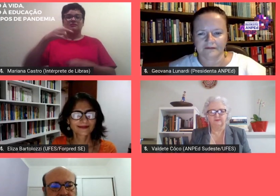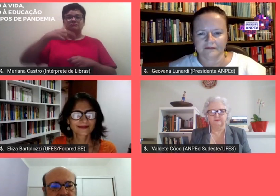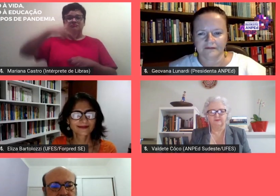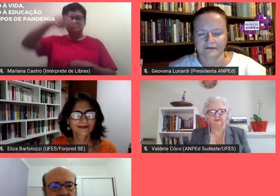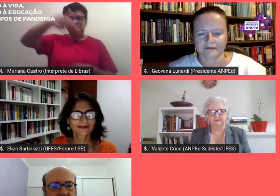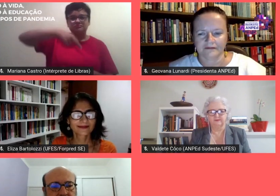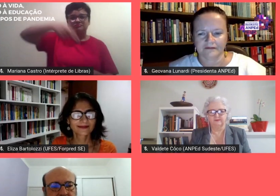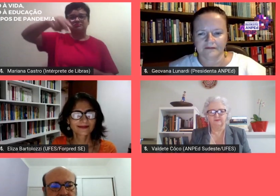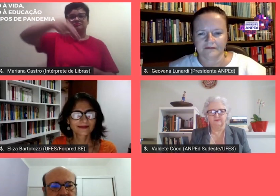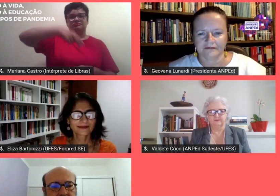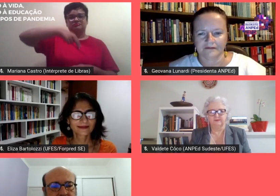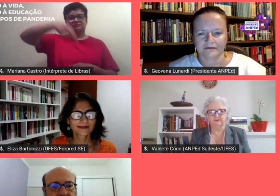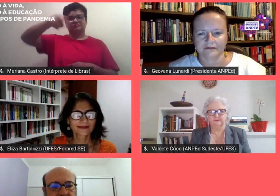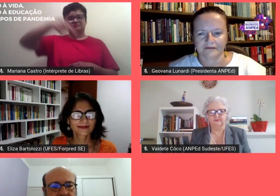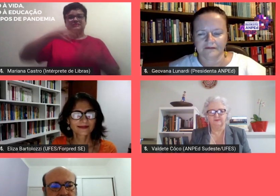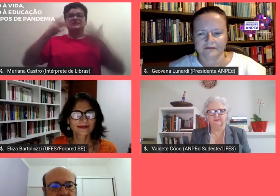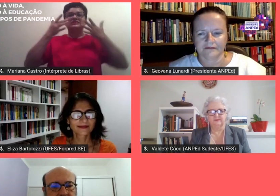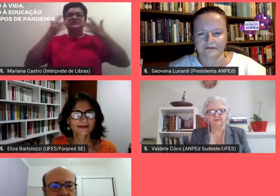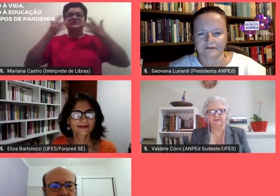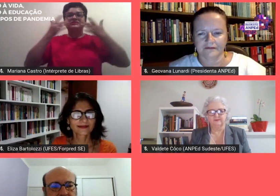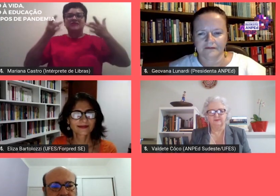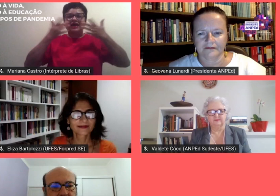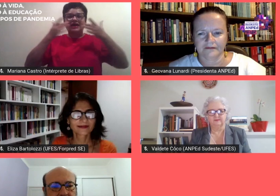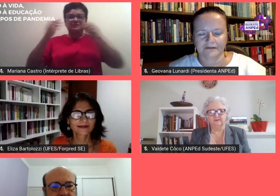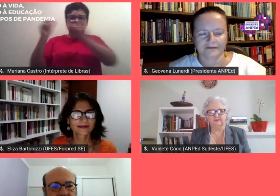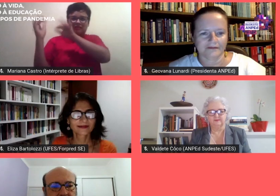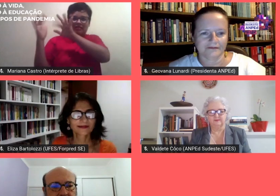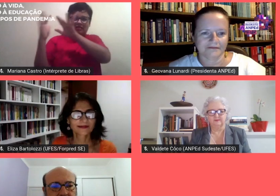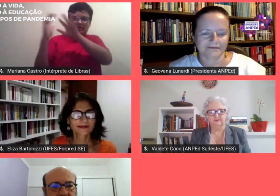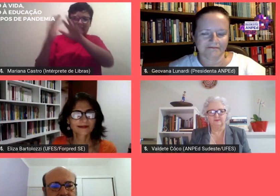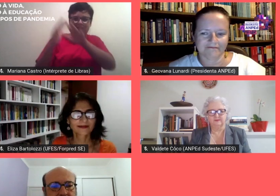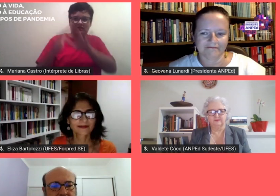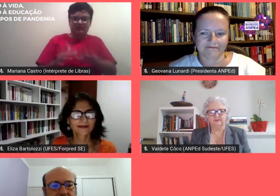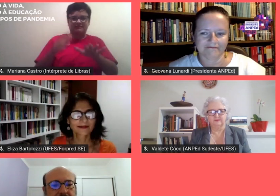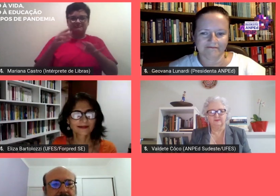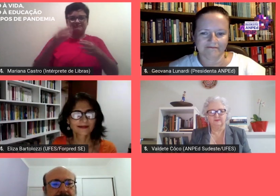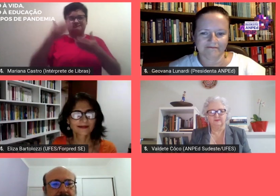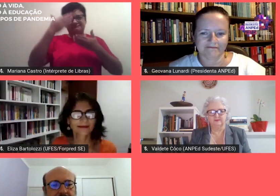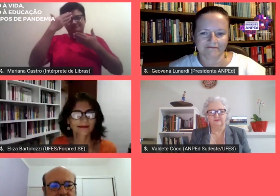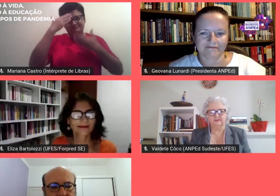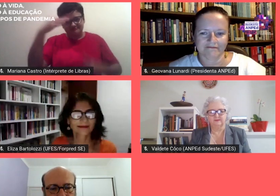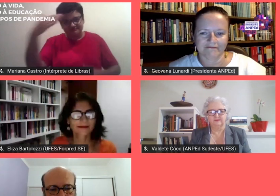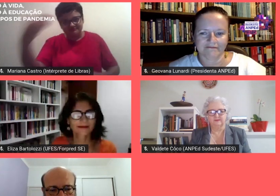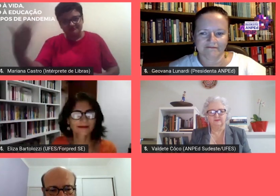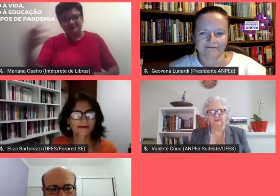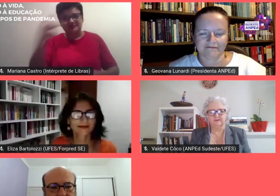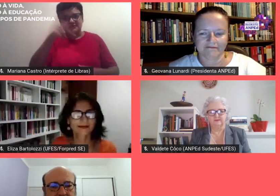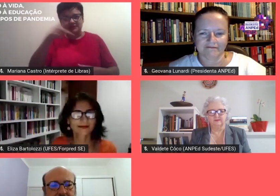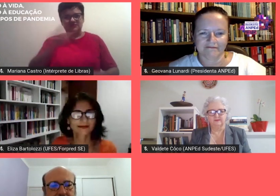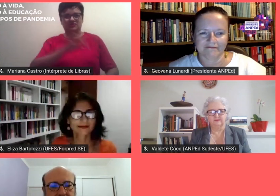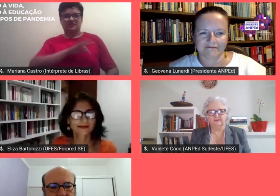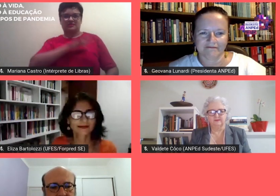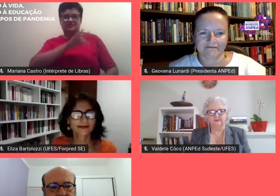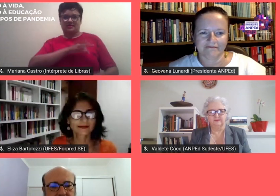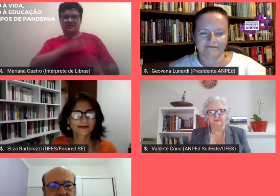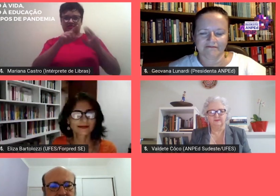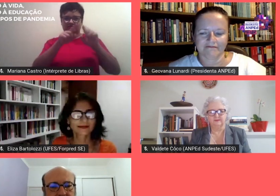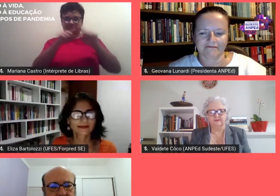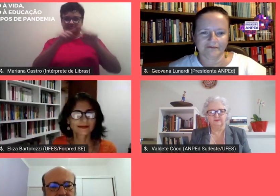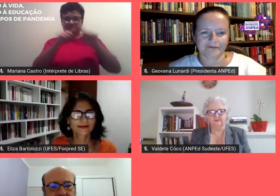o teatrão seria palco para homenagem aos professores e servidores técnico-administrativos